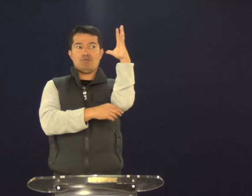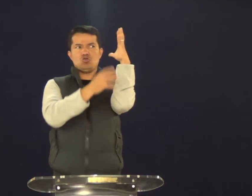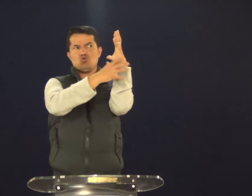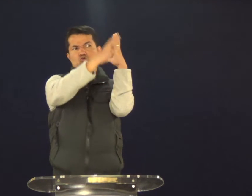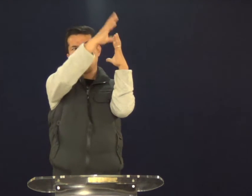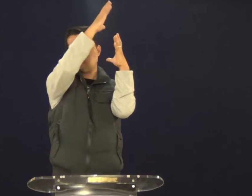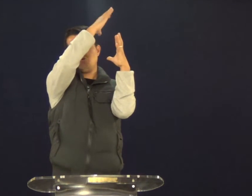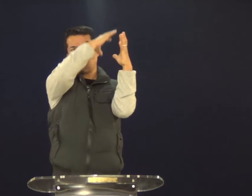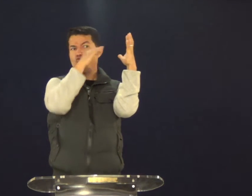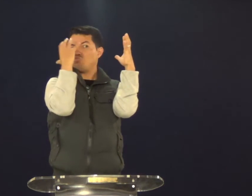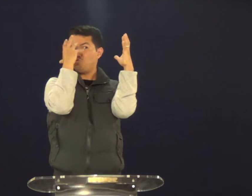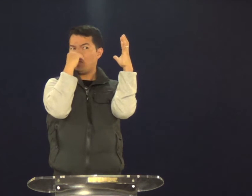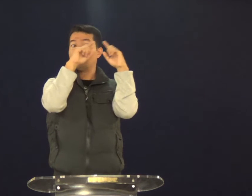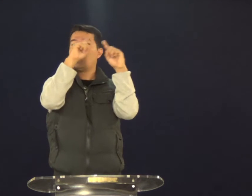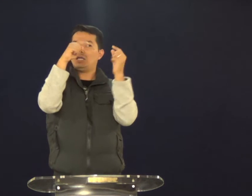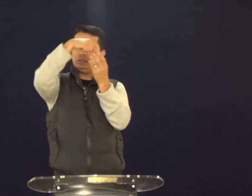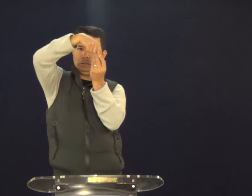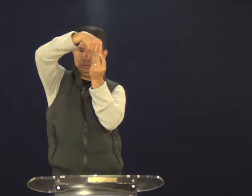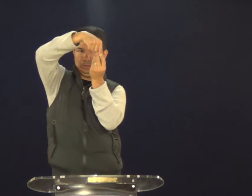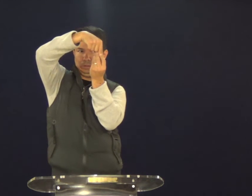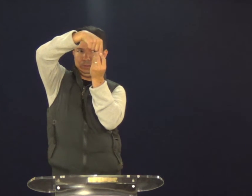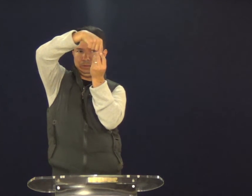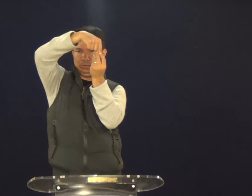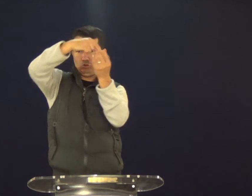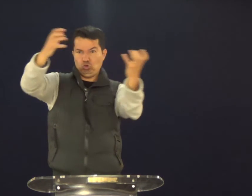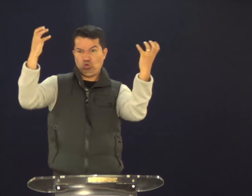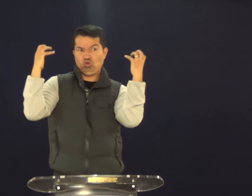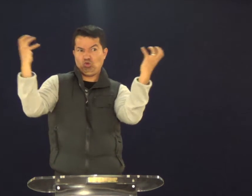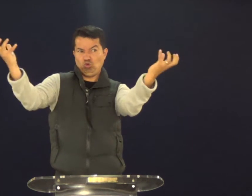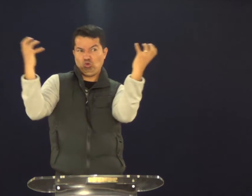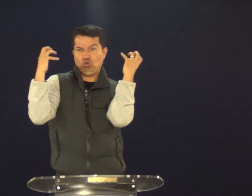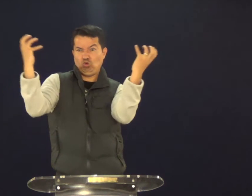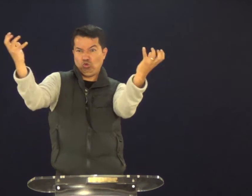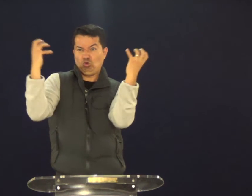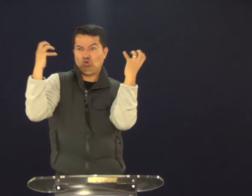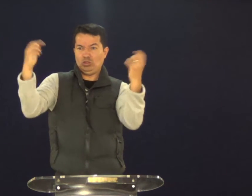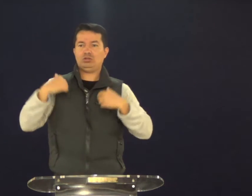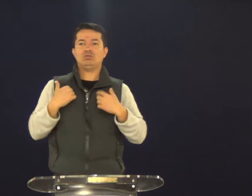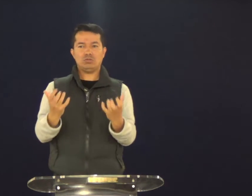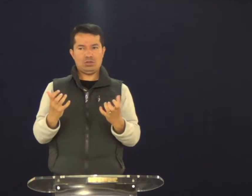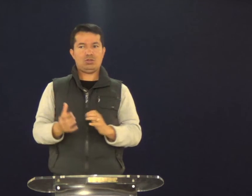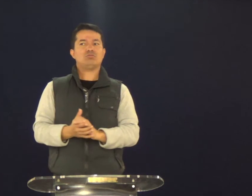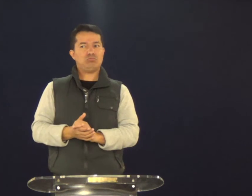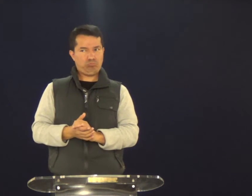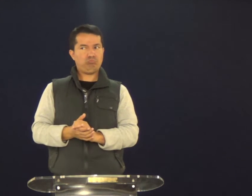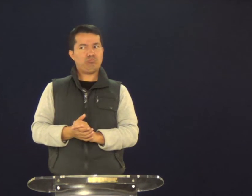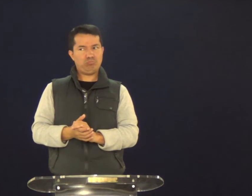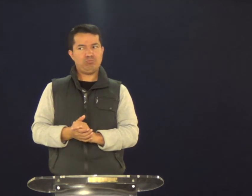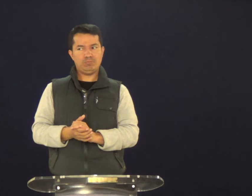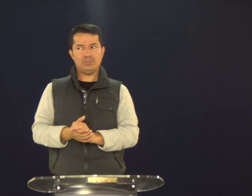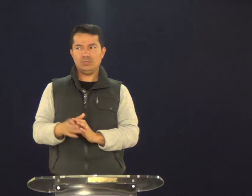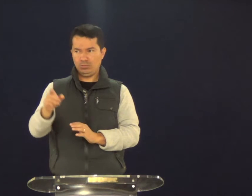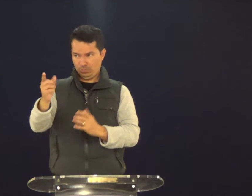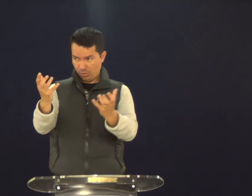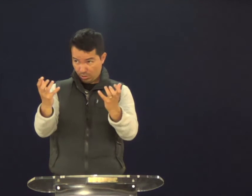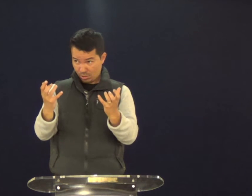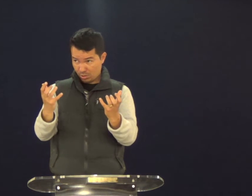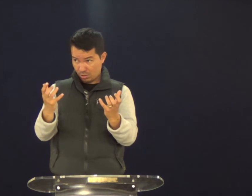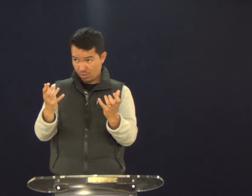Eu quero que a minha árvore seja bonita, bela, mas cheia de fruto. Sim. É isso que eu quero. Você